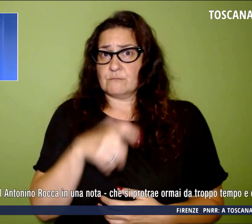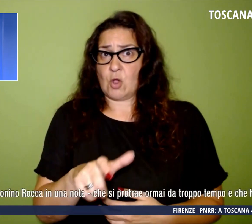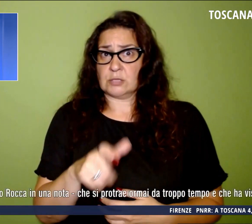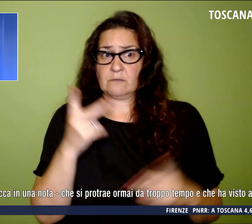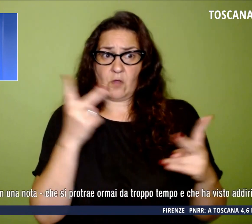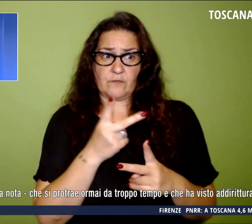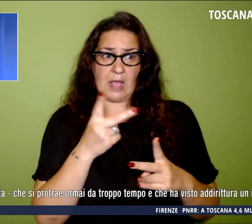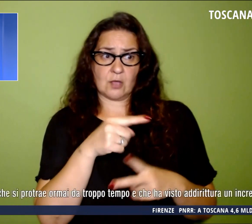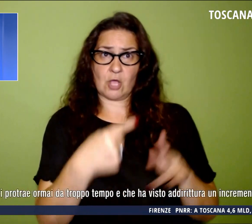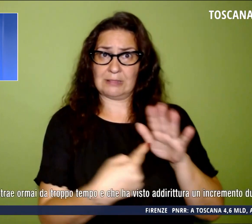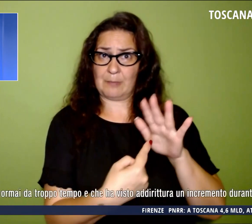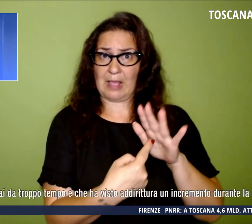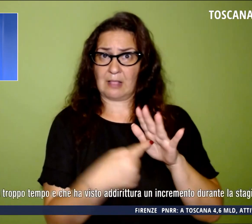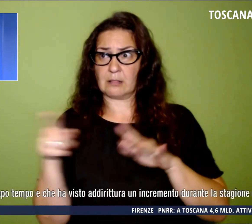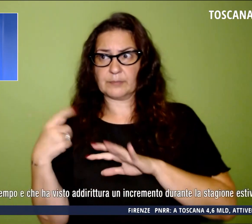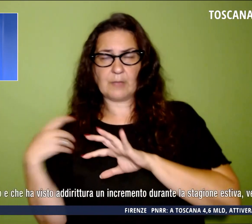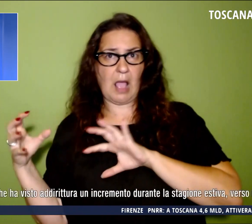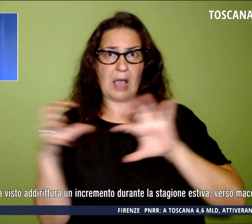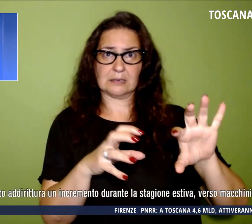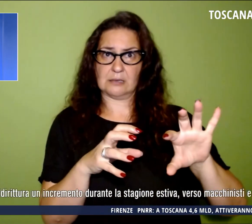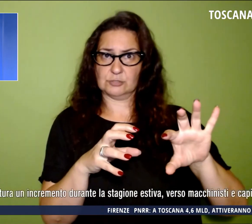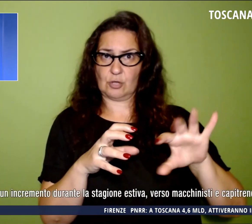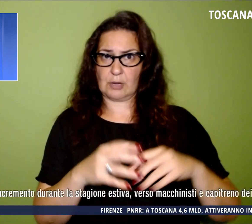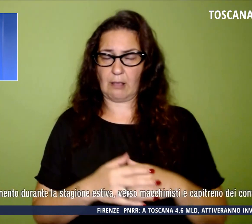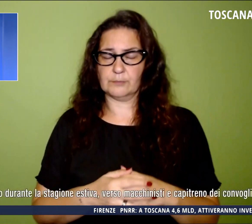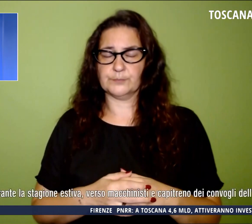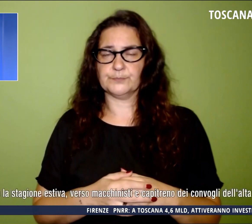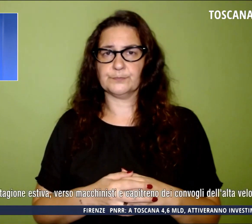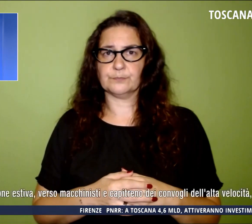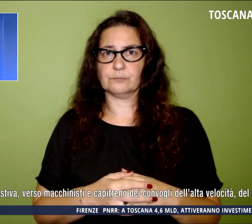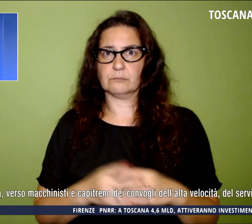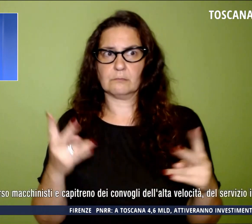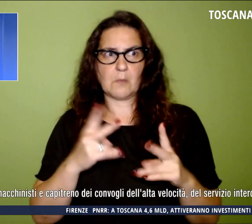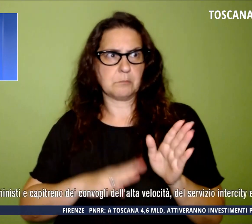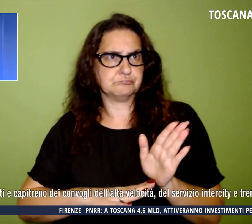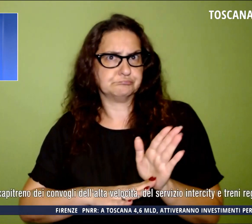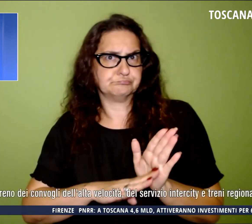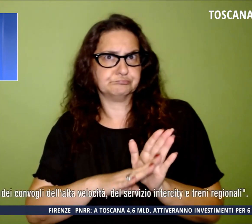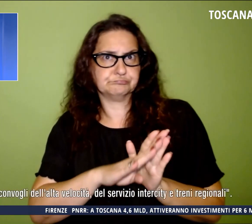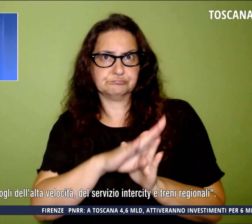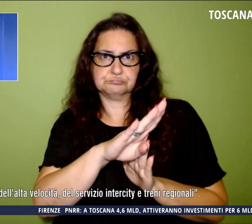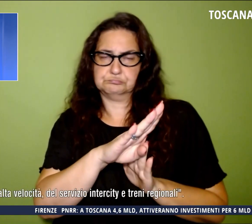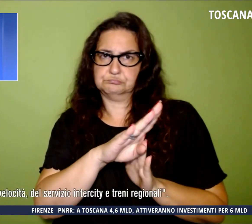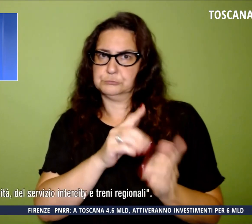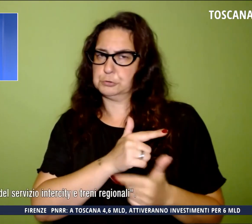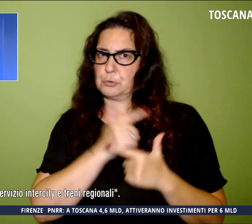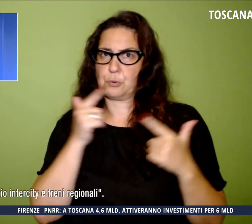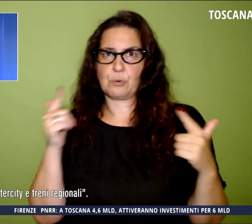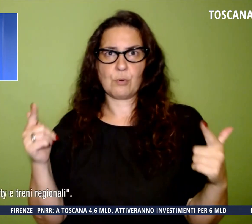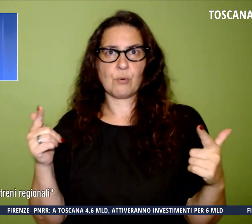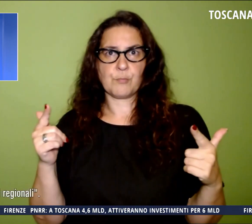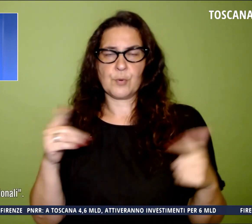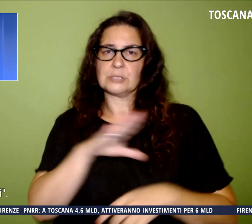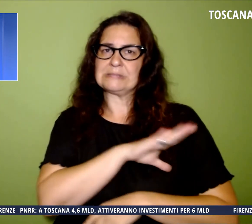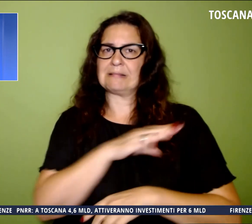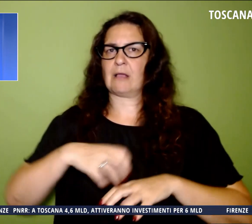Una vera e propria escalation, dicono i segretari del sindacato, che si protrae ormai